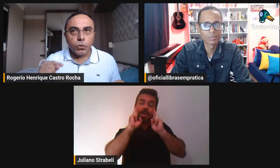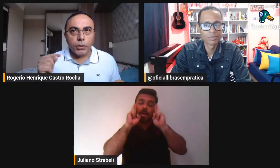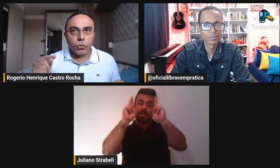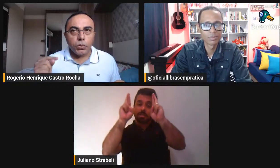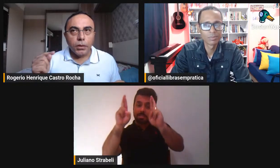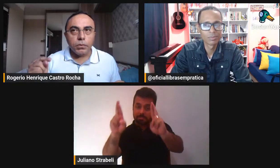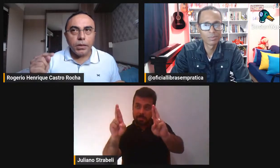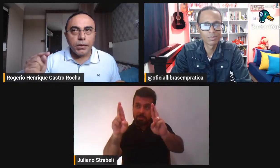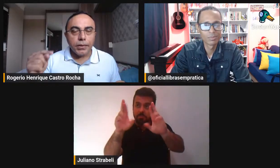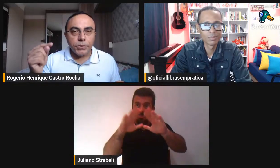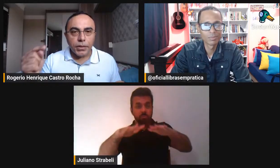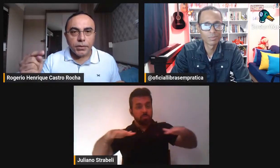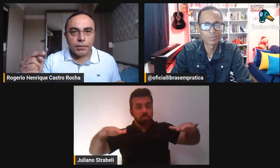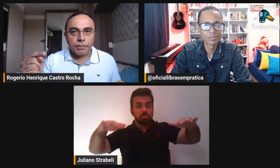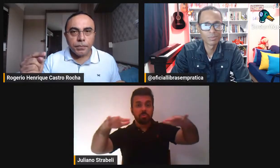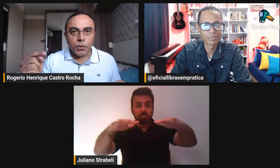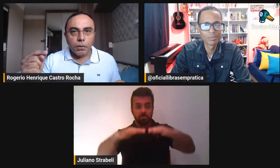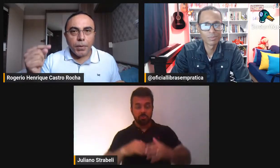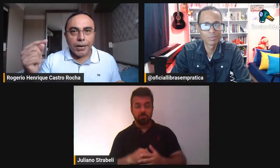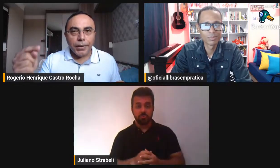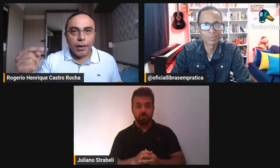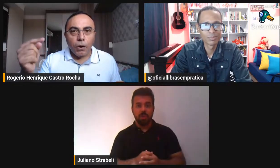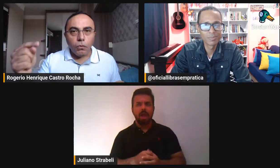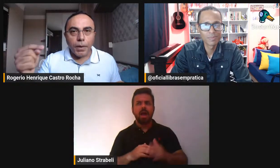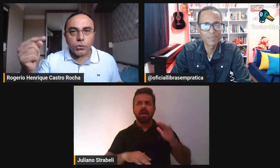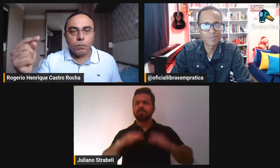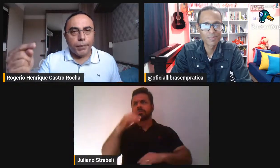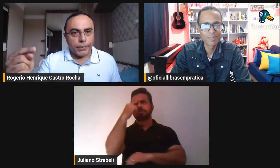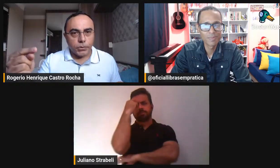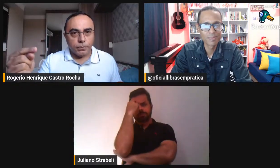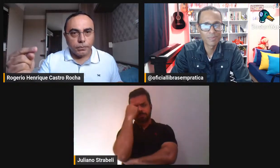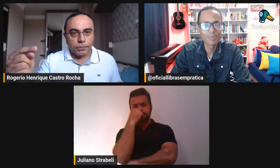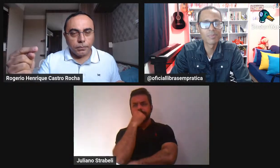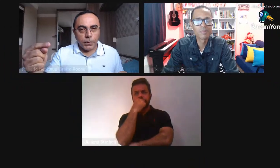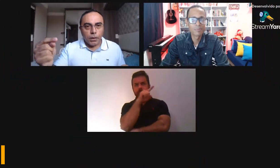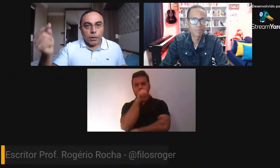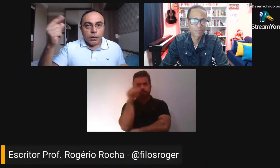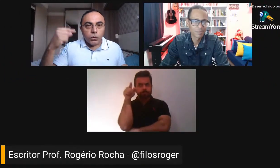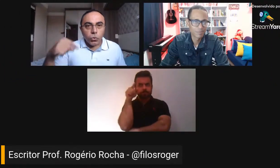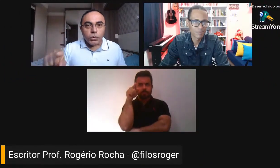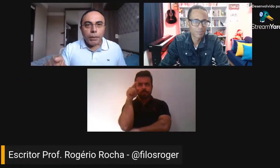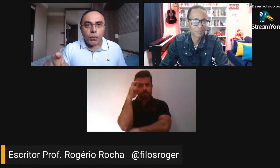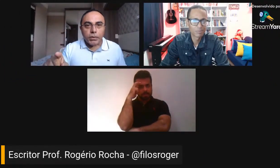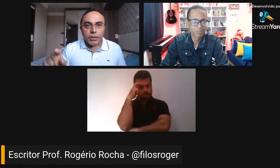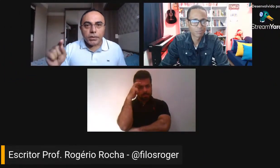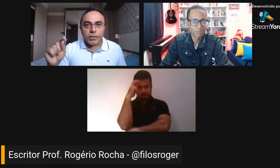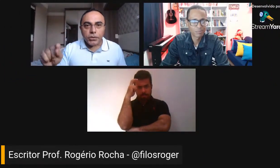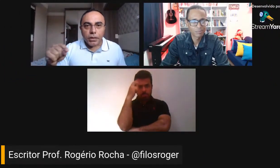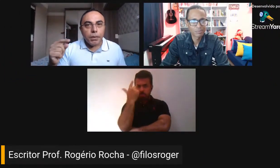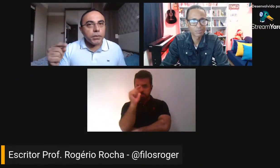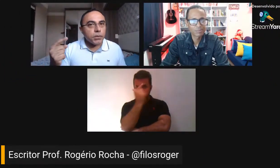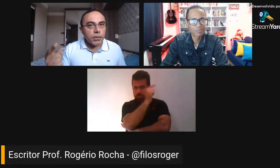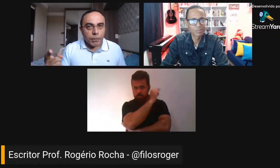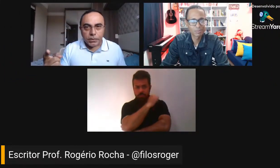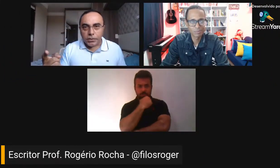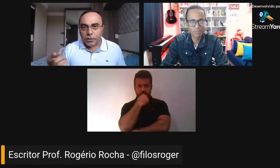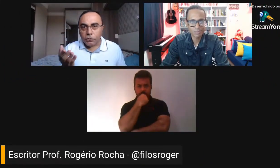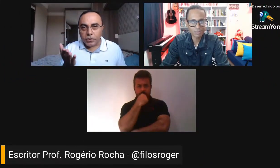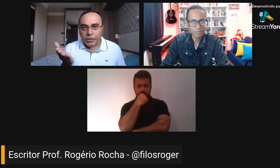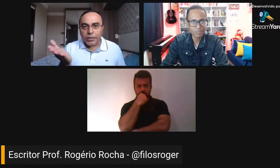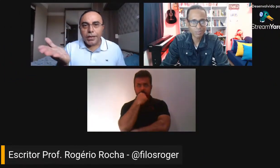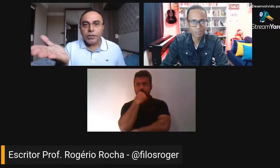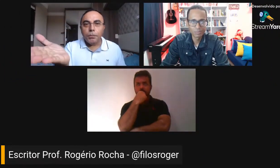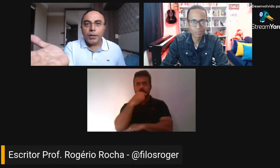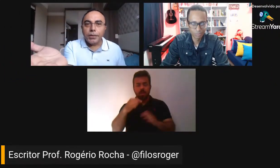acham que o leitor não tem inteligência para ler algo mais complexo. Que tudo na poesia tem que ser extremamente simples.